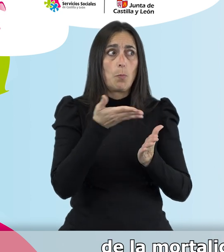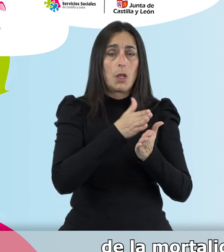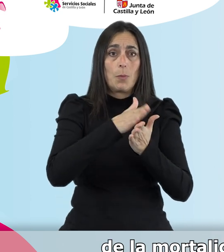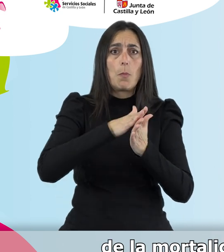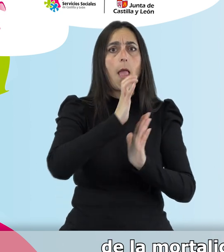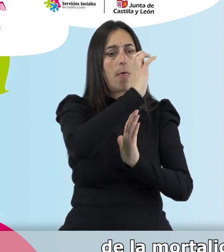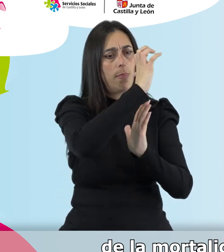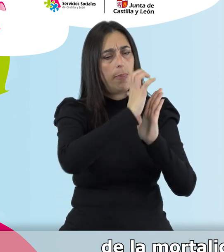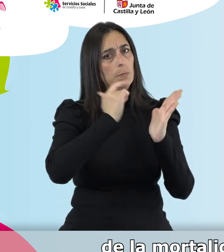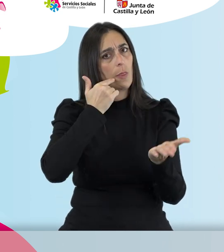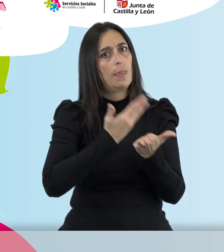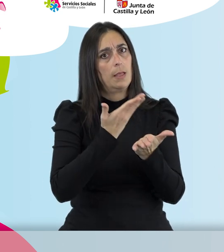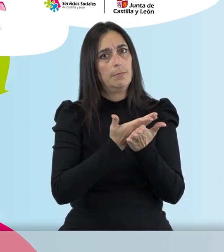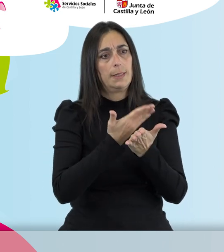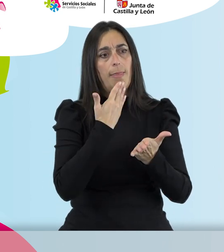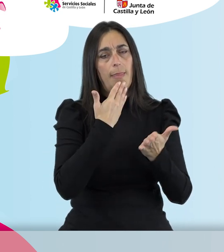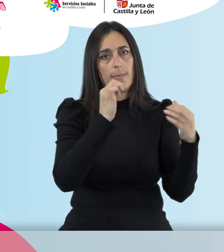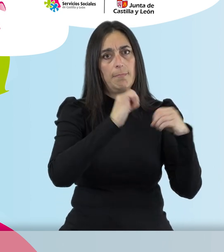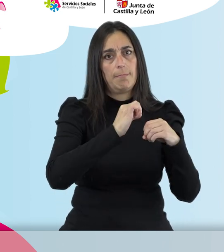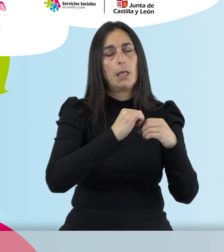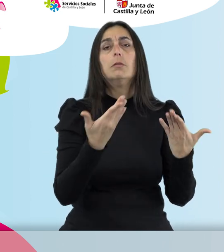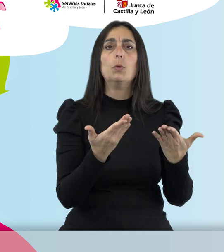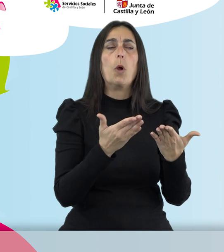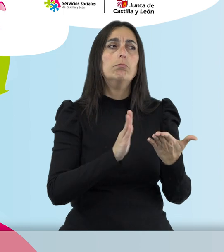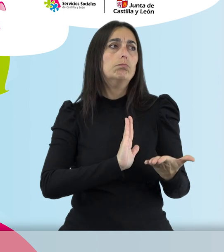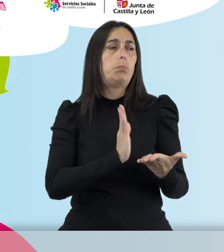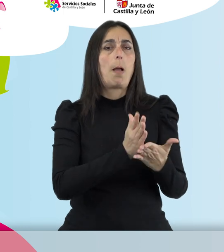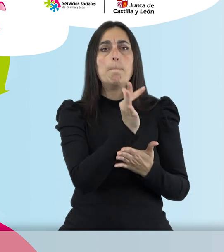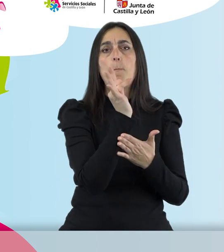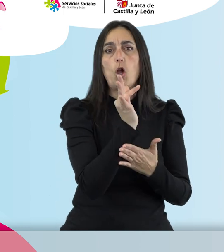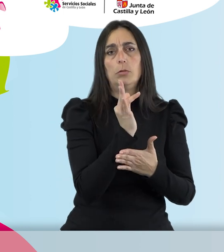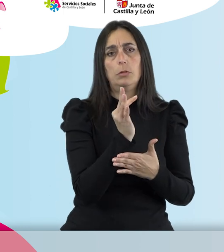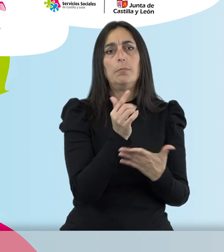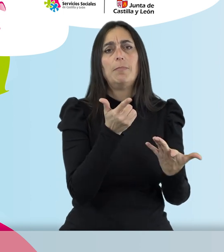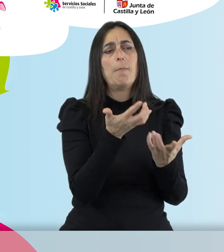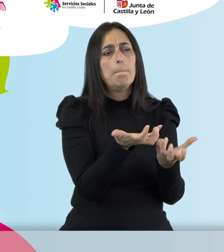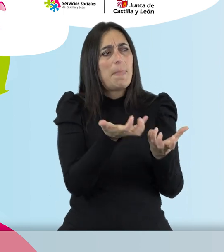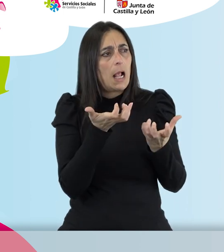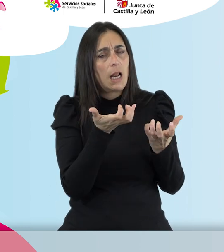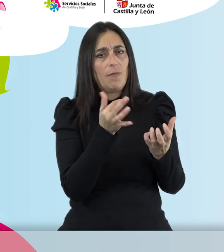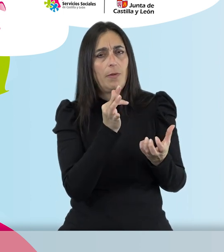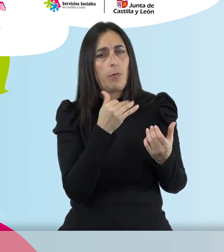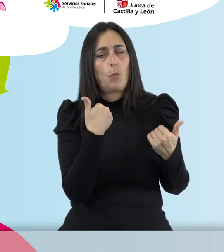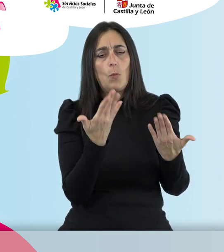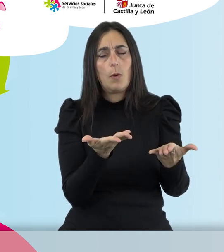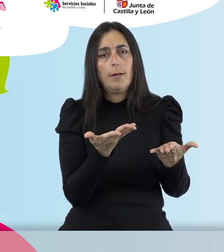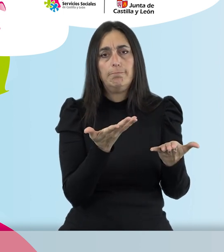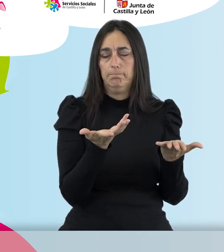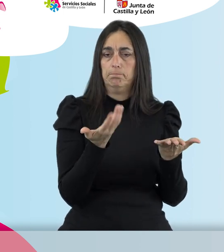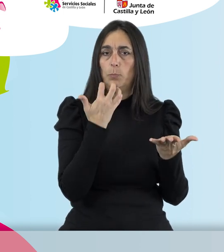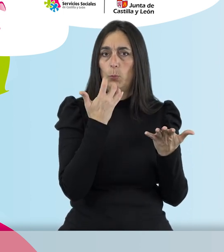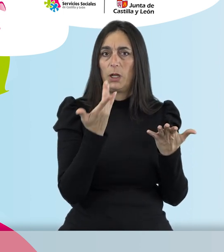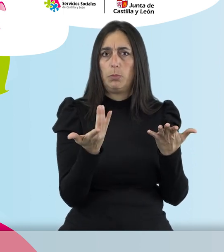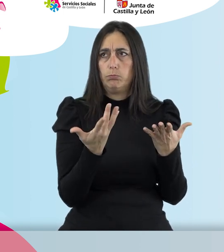global de las personas mayores. Luego, genera un gran impacto. ¿Cuáles son sus beneficios? Pues sus beneficios son